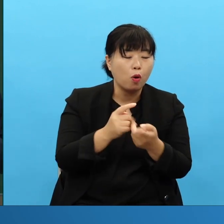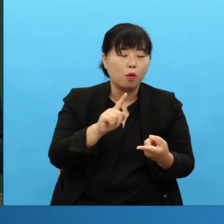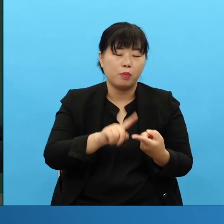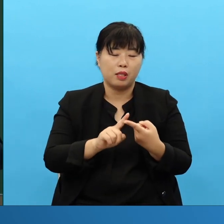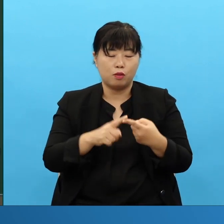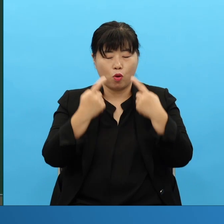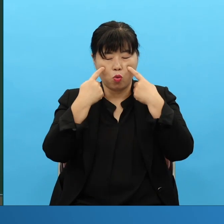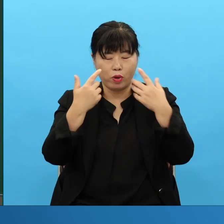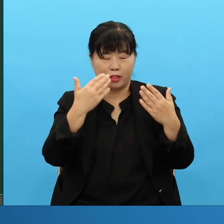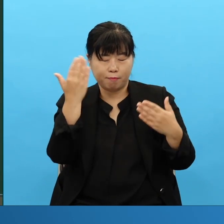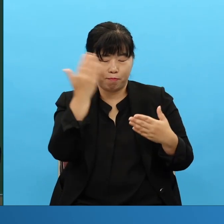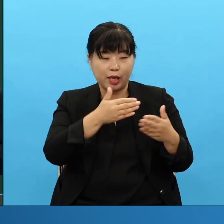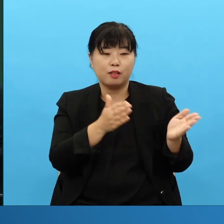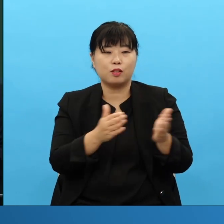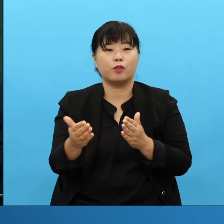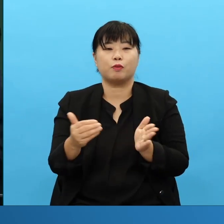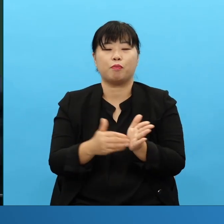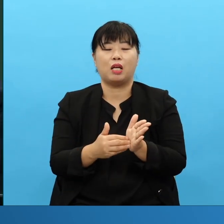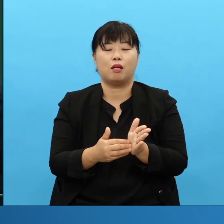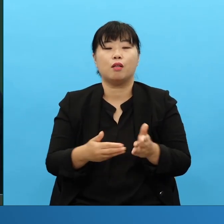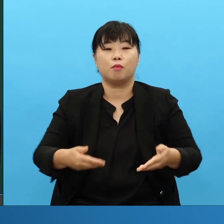물론 다른 사람도 그렇지요 순례자는 더더욱이나 그렇죠